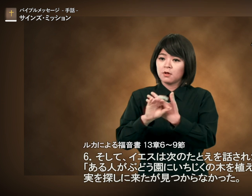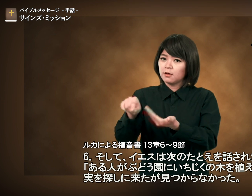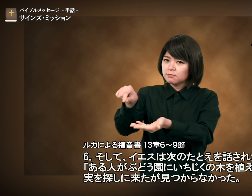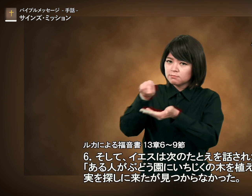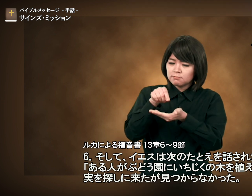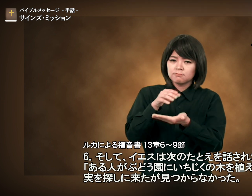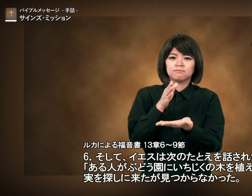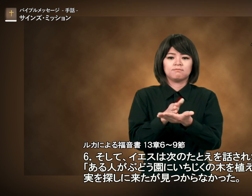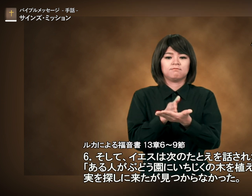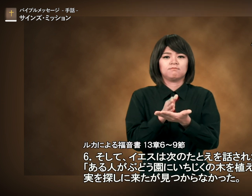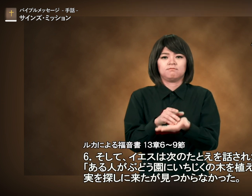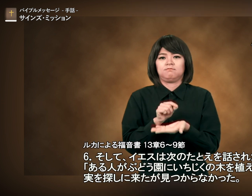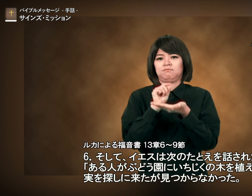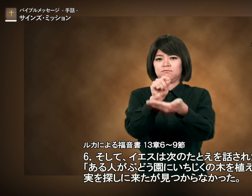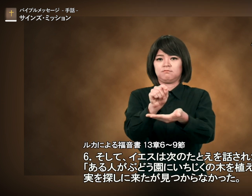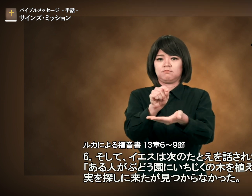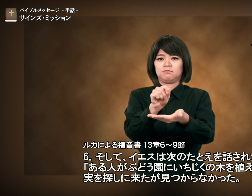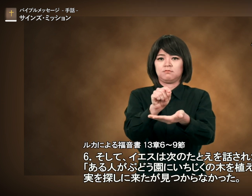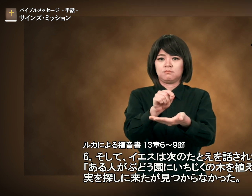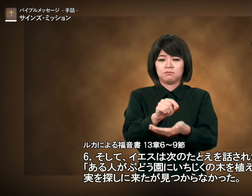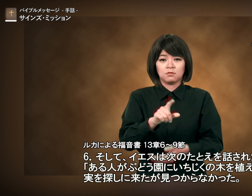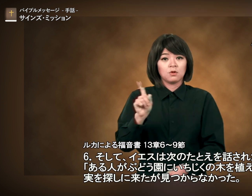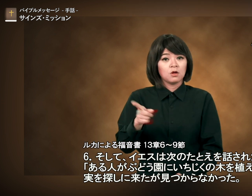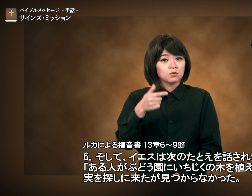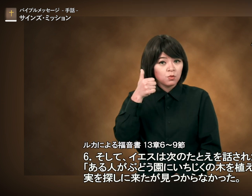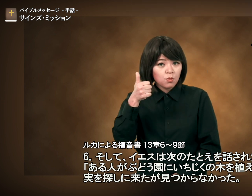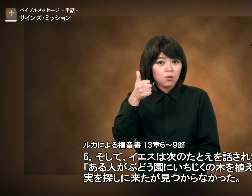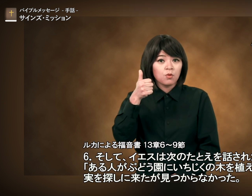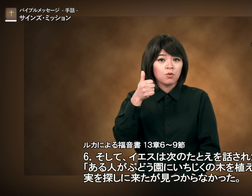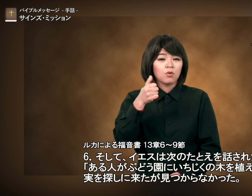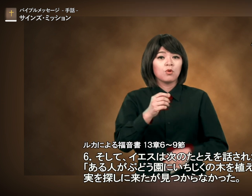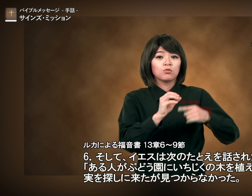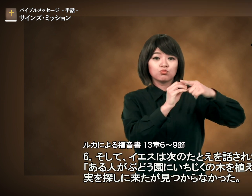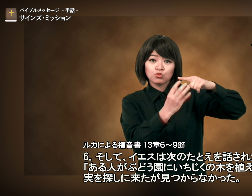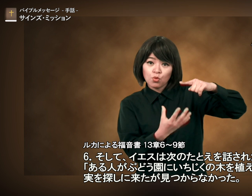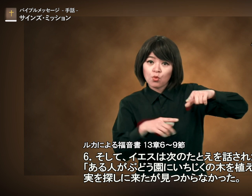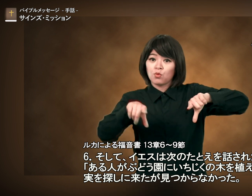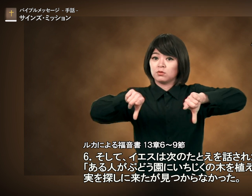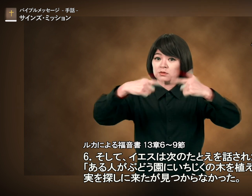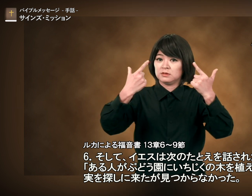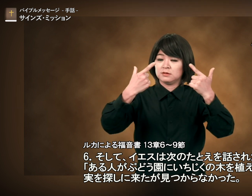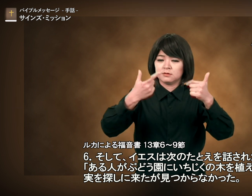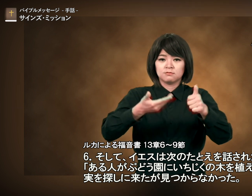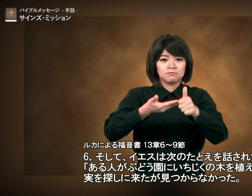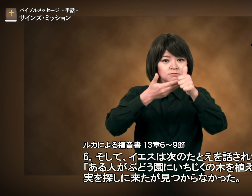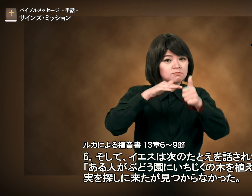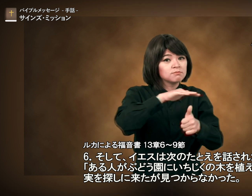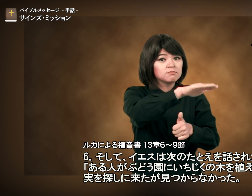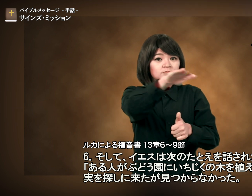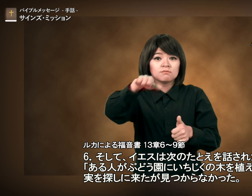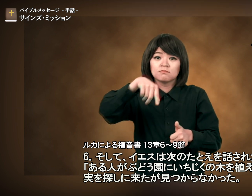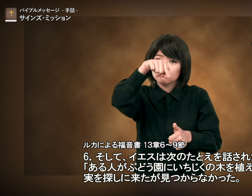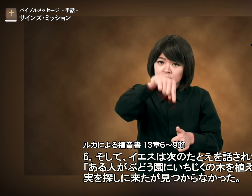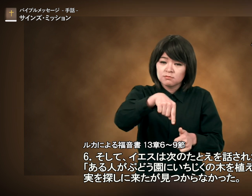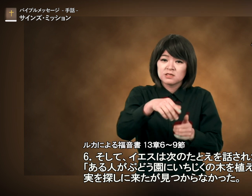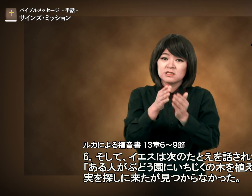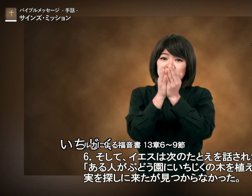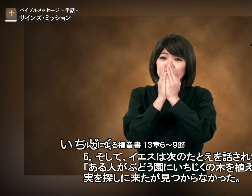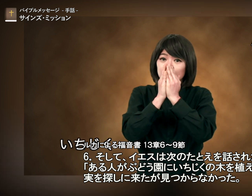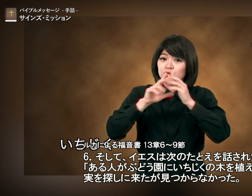そしてイエスは次の例えを話されたある人がブドウ園に一軸の